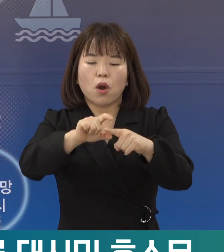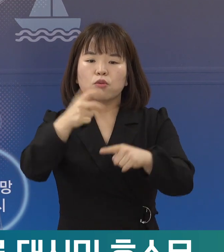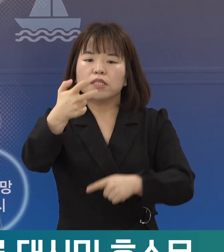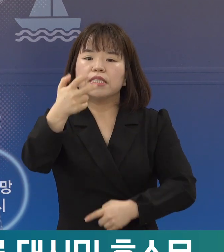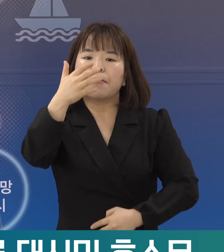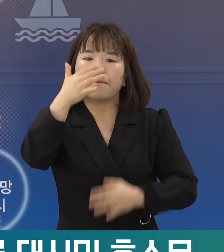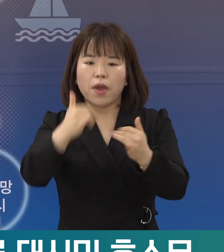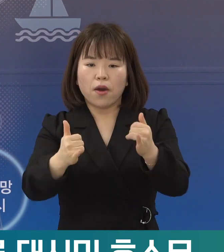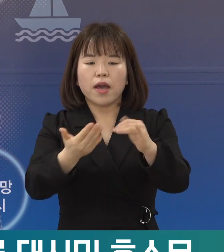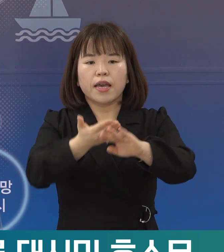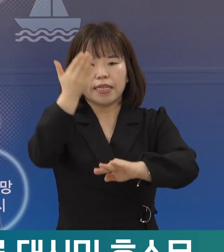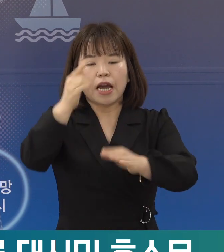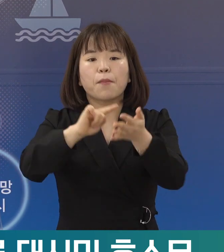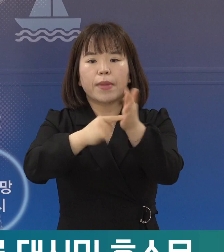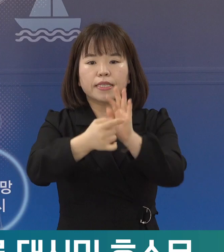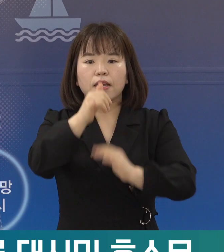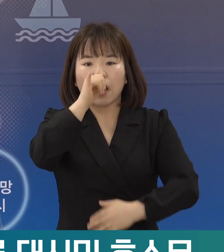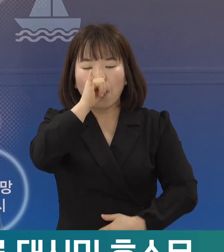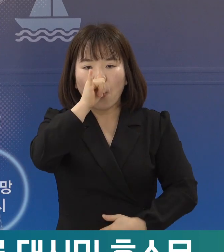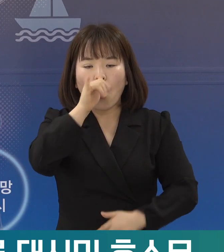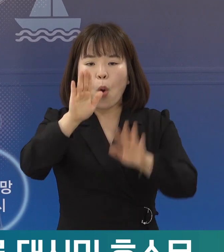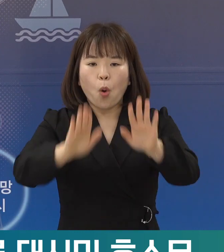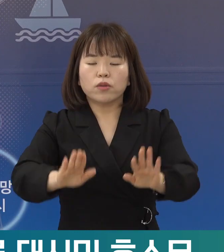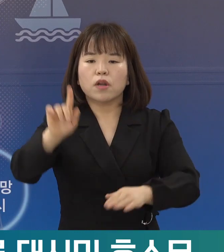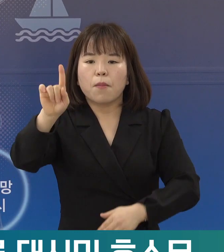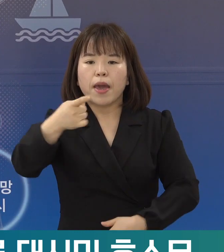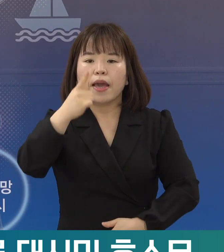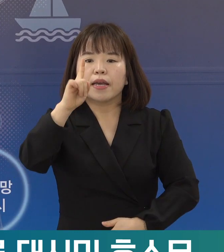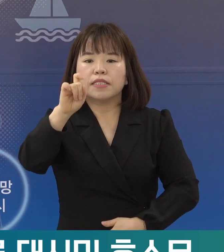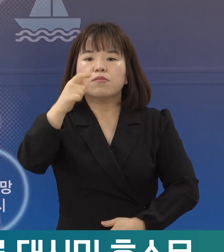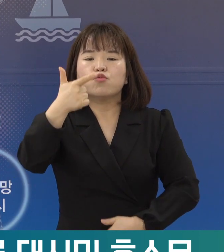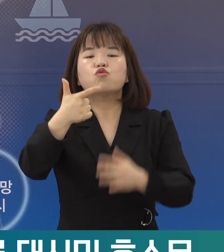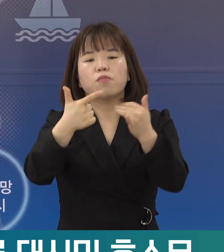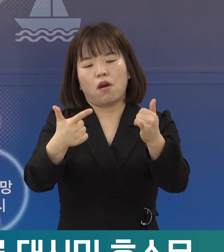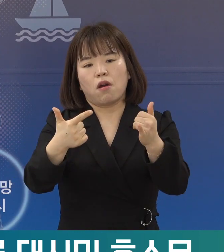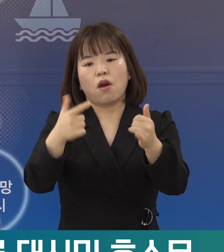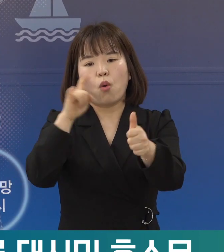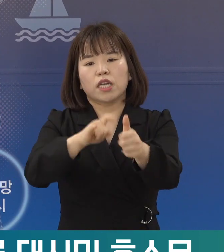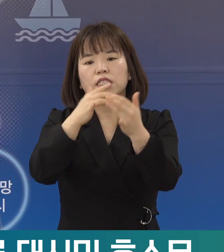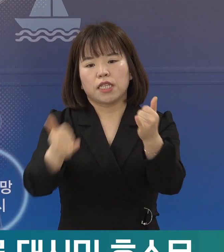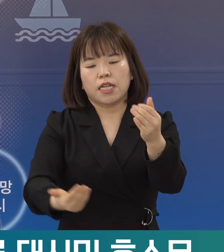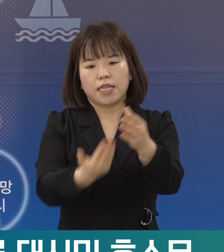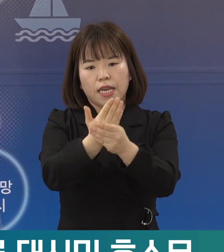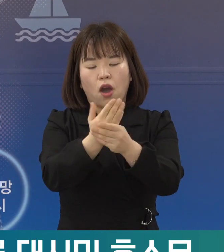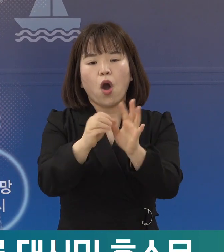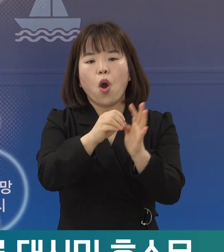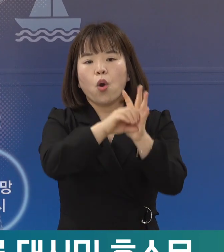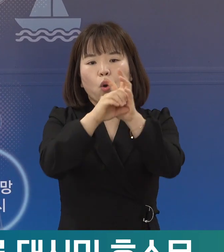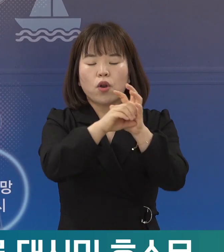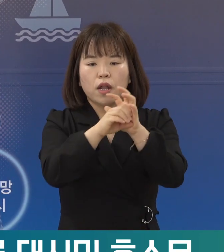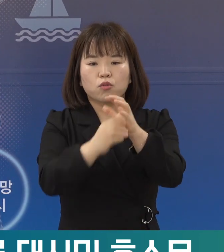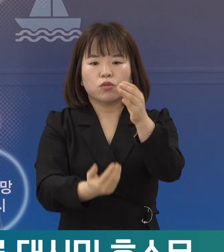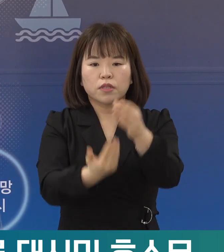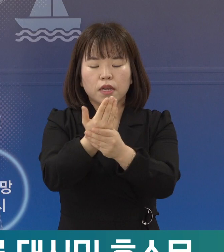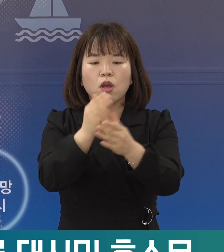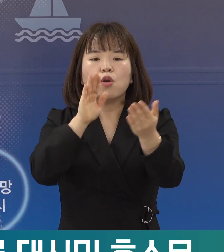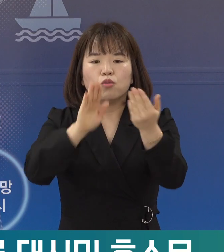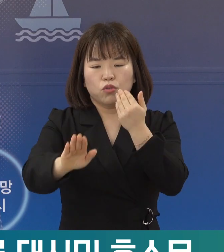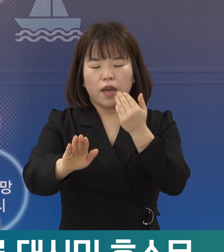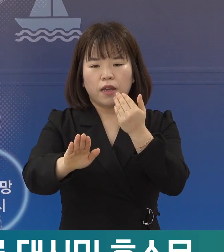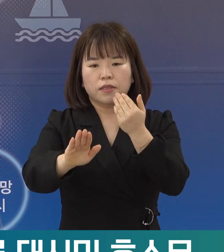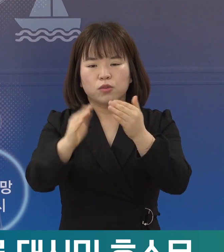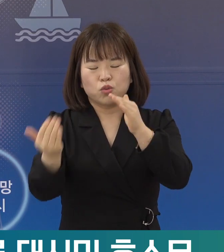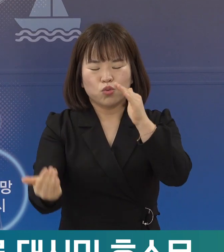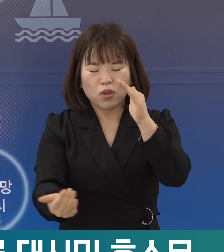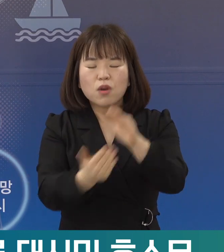환자가 발생하였으며 오늘은 116명의 확진자가 발생하여 코로나19 발생 이후 역대